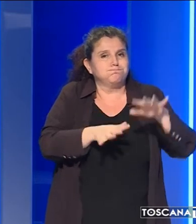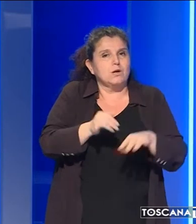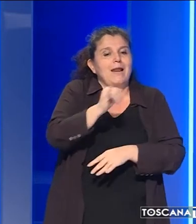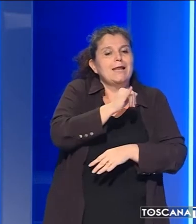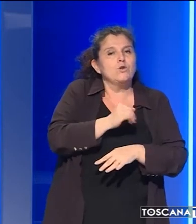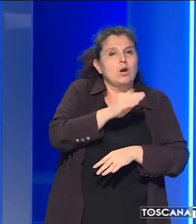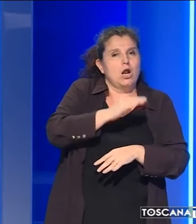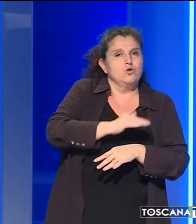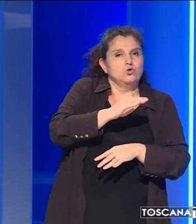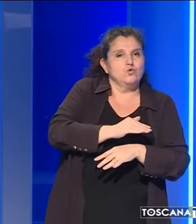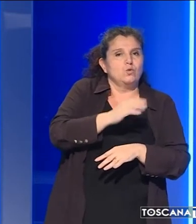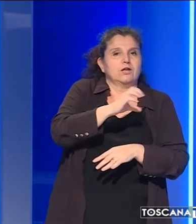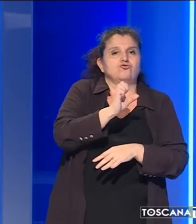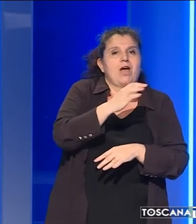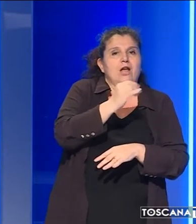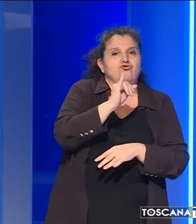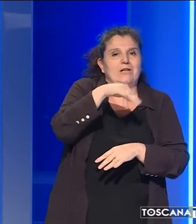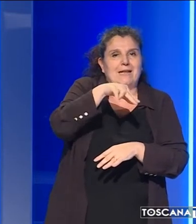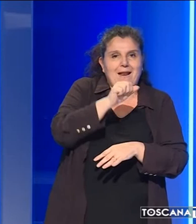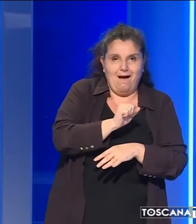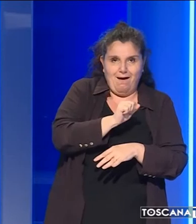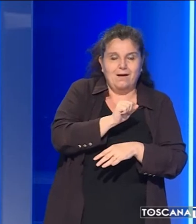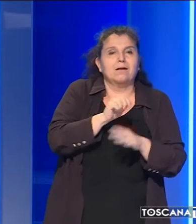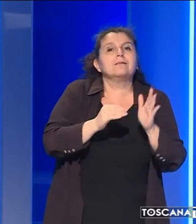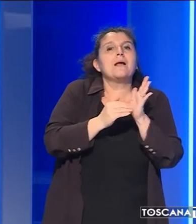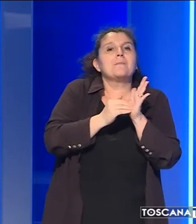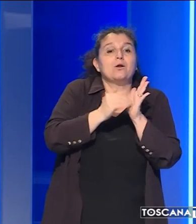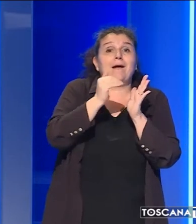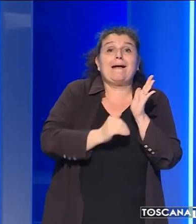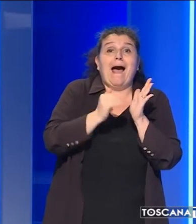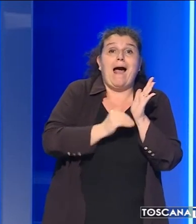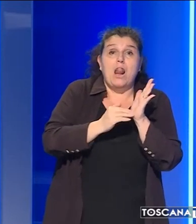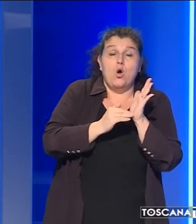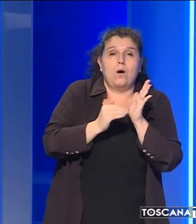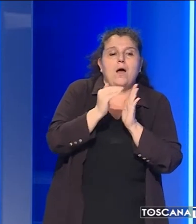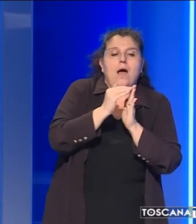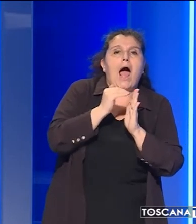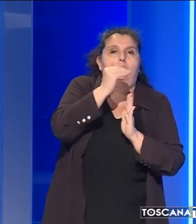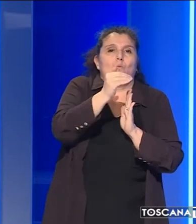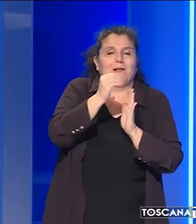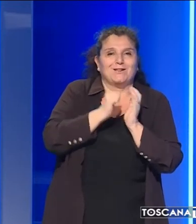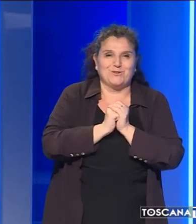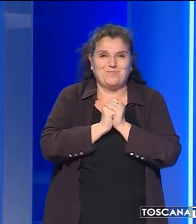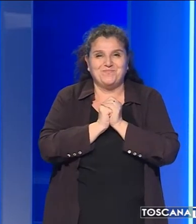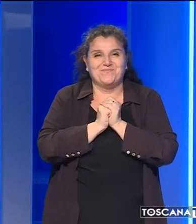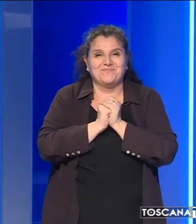a sud di Cecina. Temperature in calo le minime, in aumento le massime.